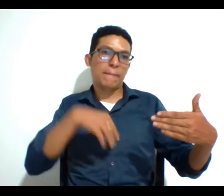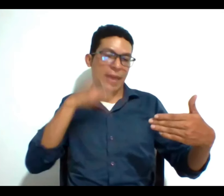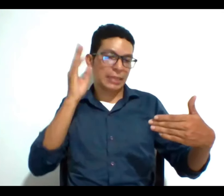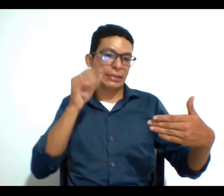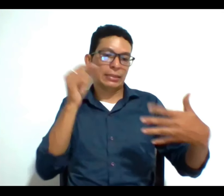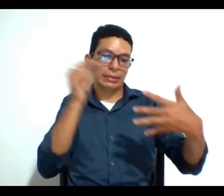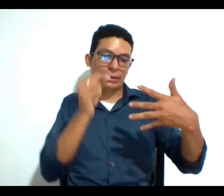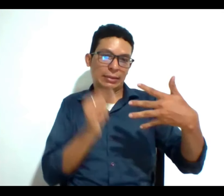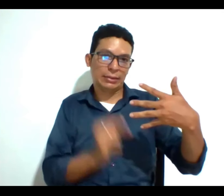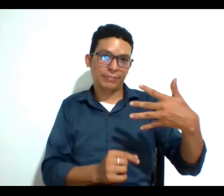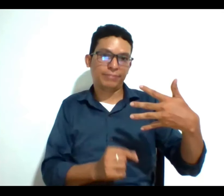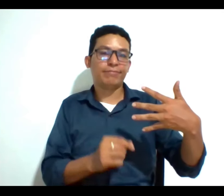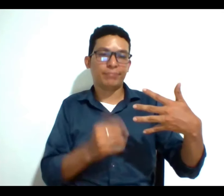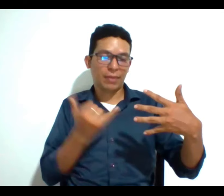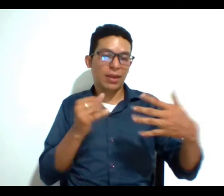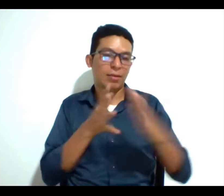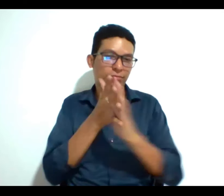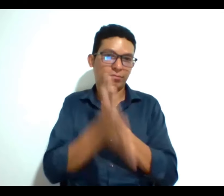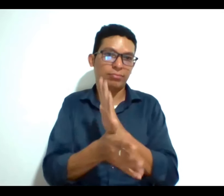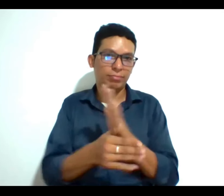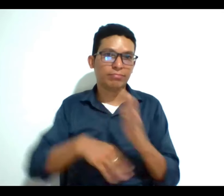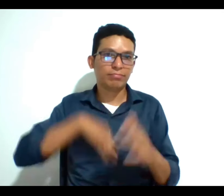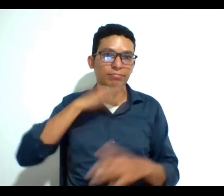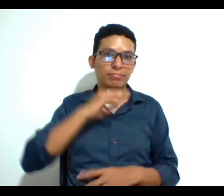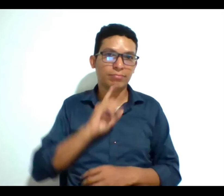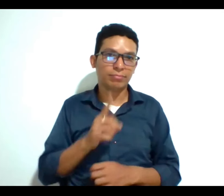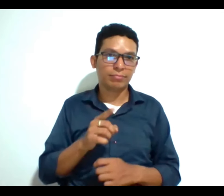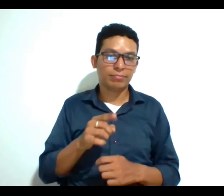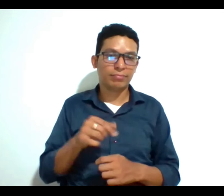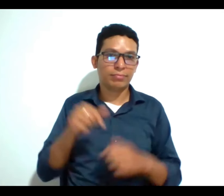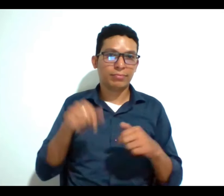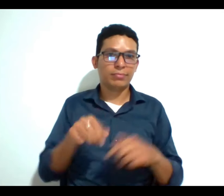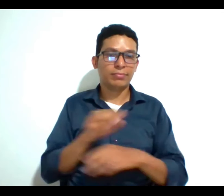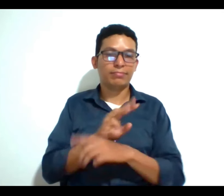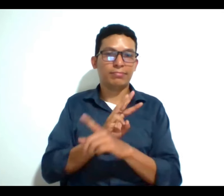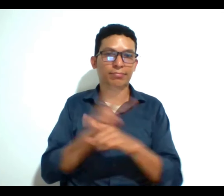creo que ya abordamos suficientemente en este webinar